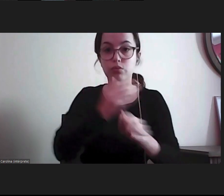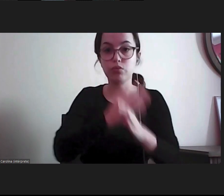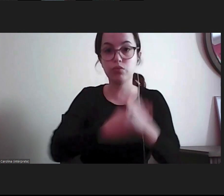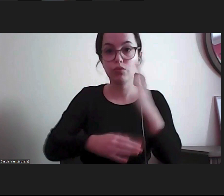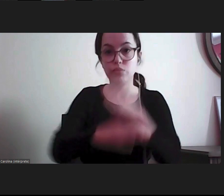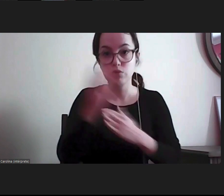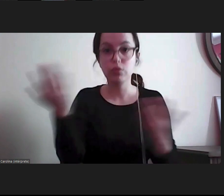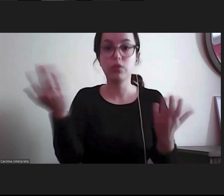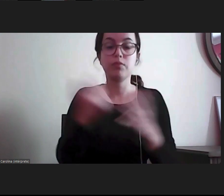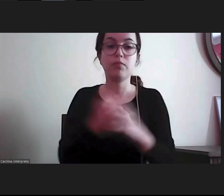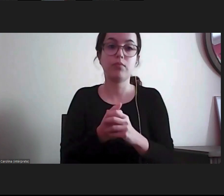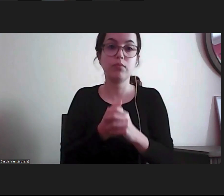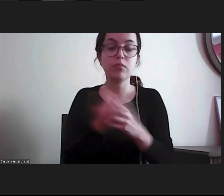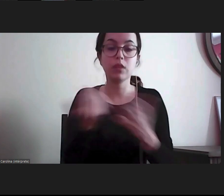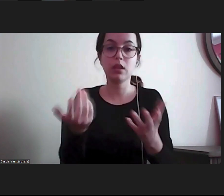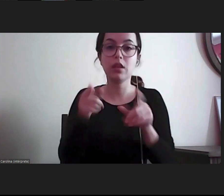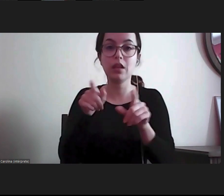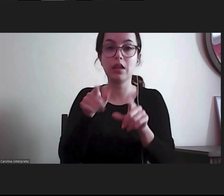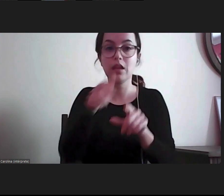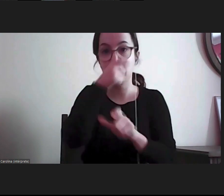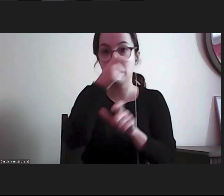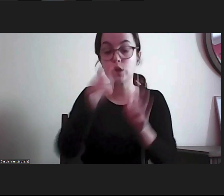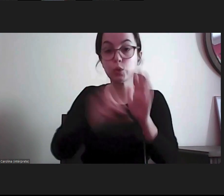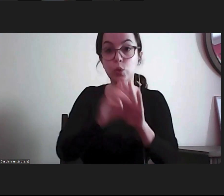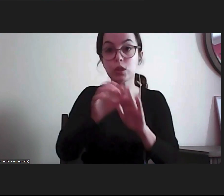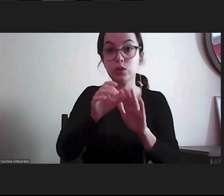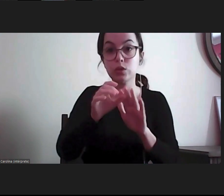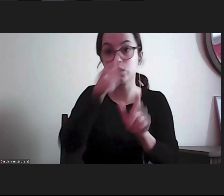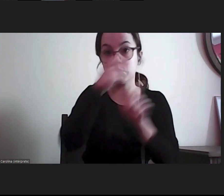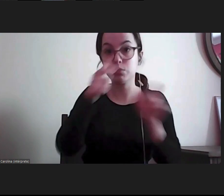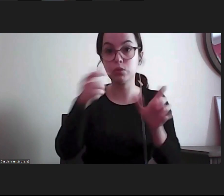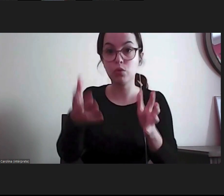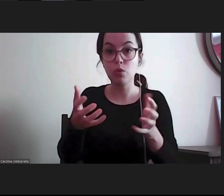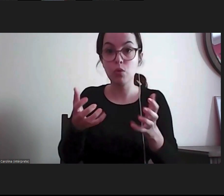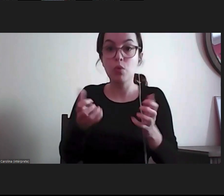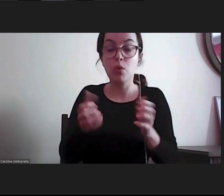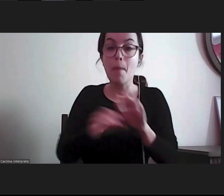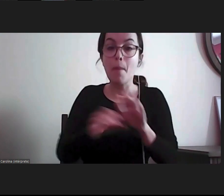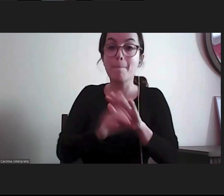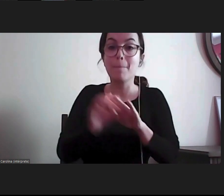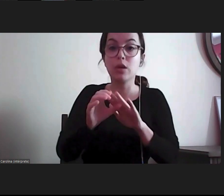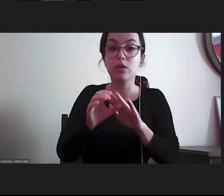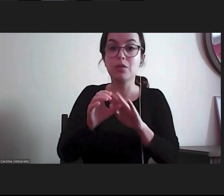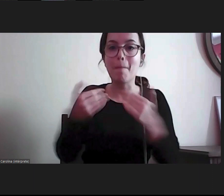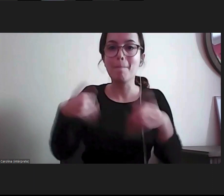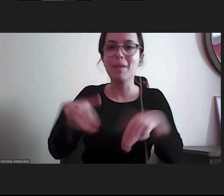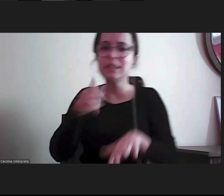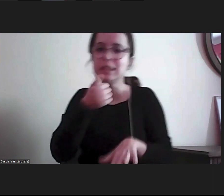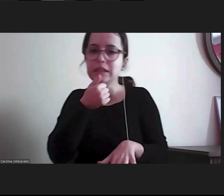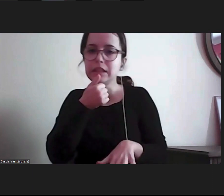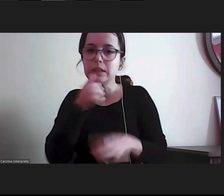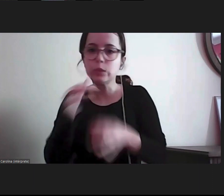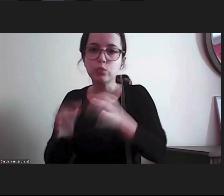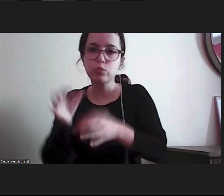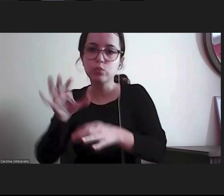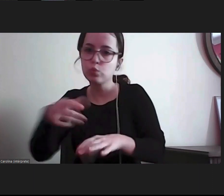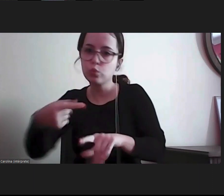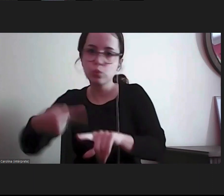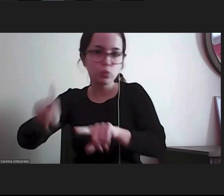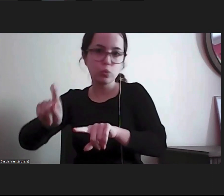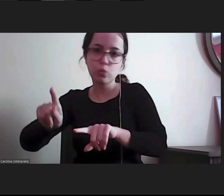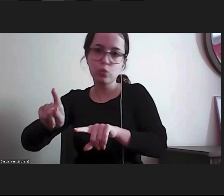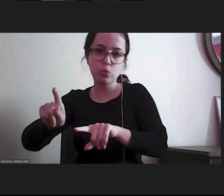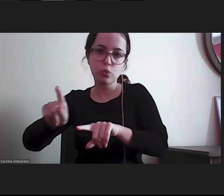justiça, ou seja, aquilo que são as condições de funcionamento, mas não a decisão judicial. A